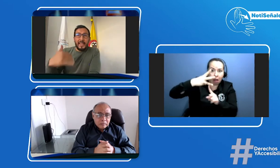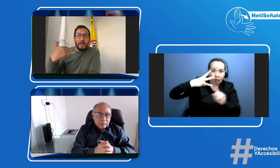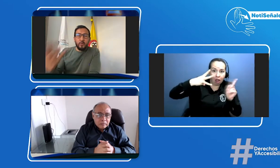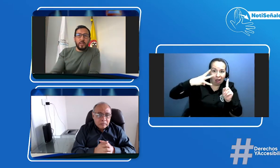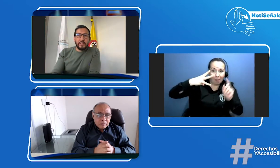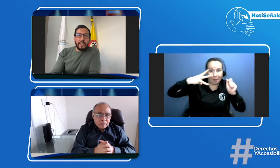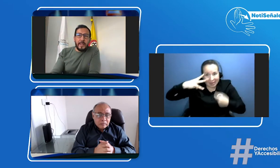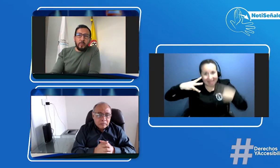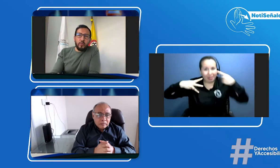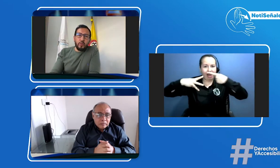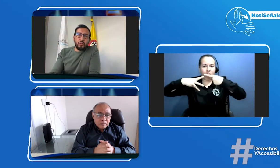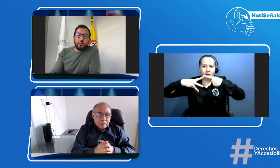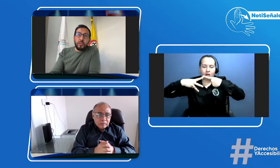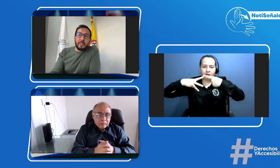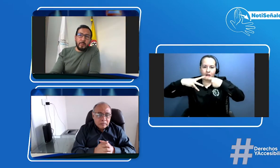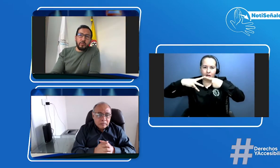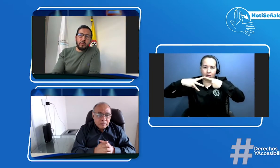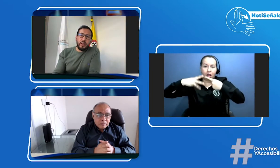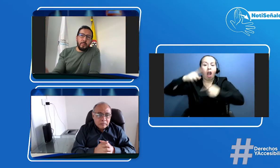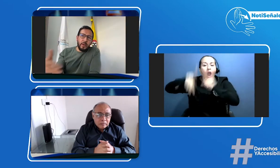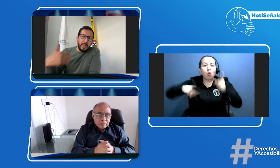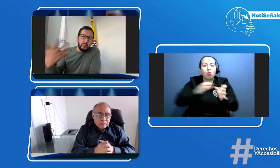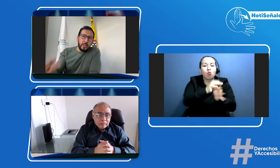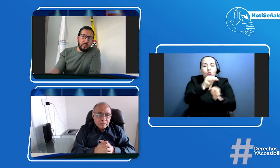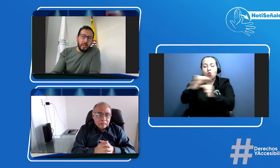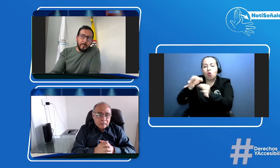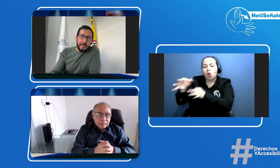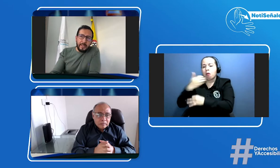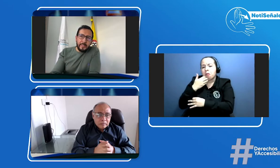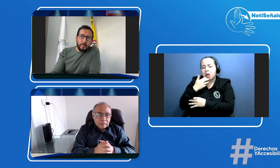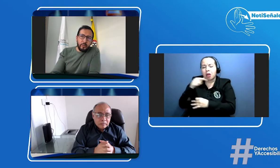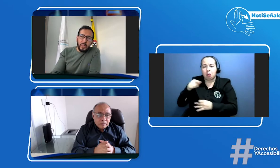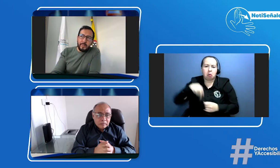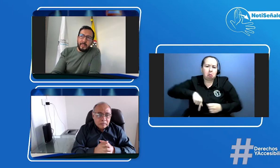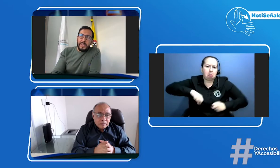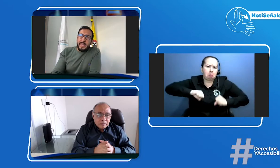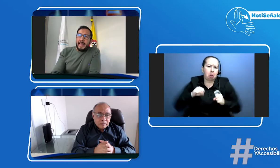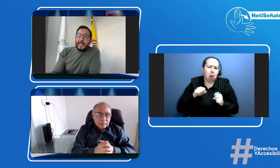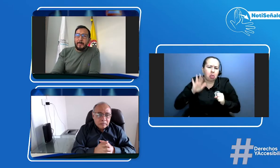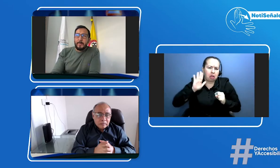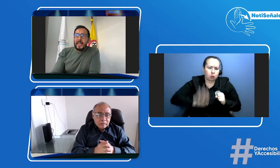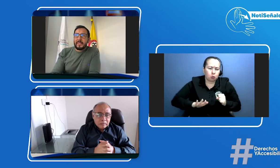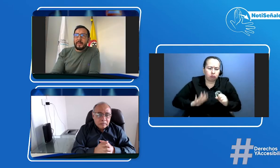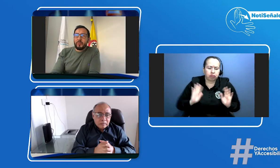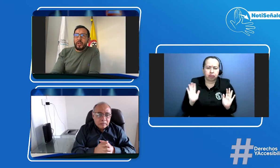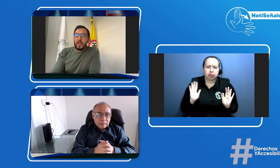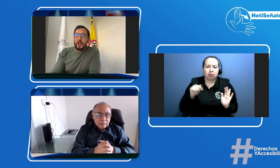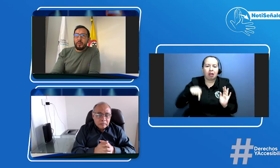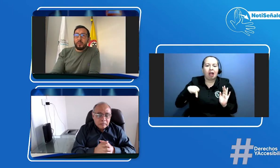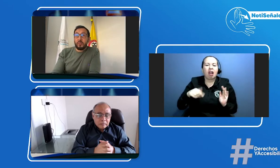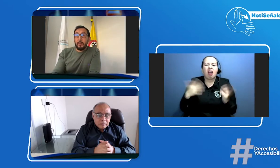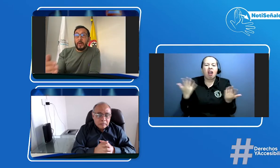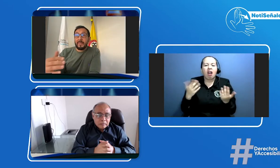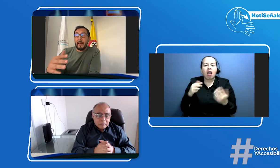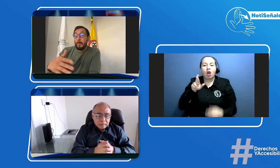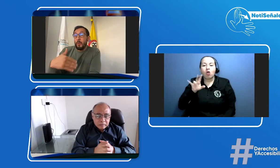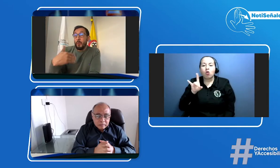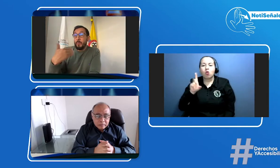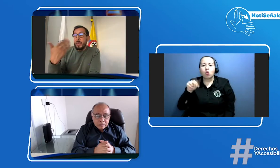algunos municipios por ejemplo en el caso de la ciudad capital que es Bogotá la inscripción en el RUND se puede hacer por vía